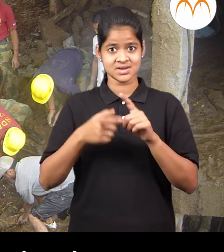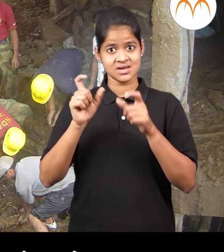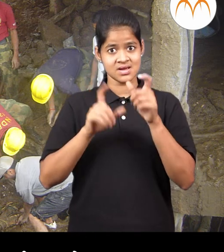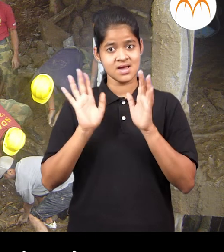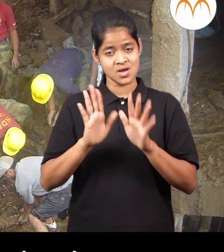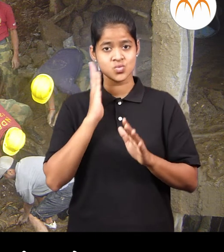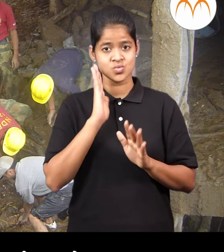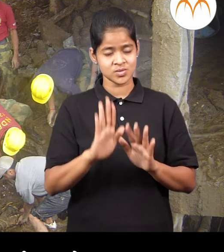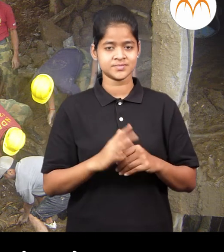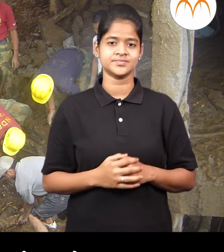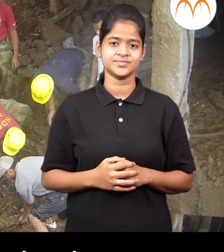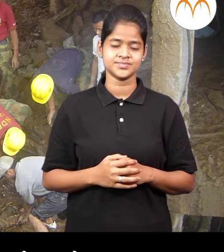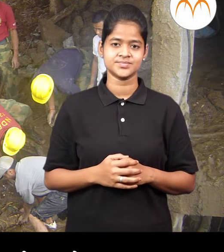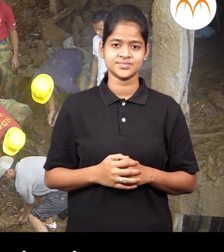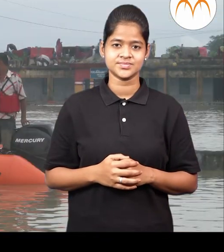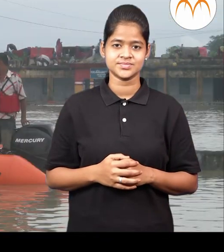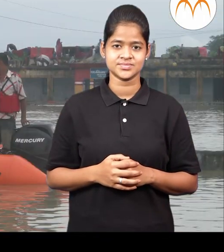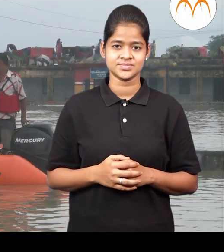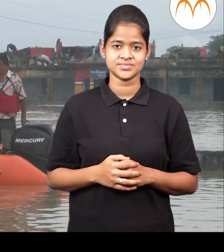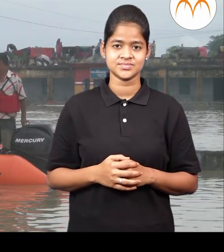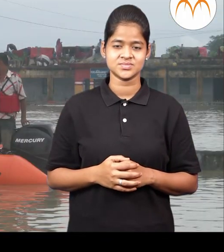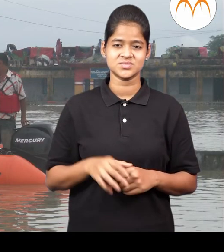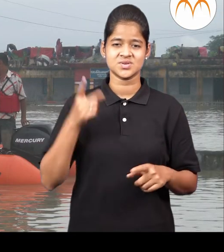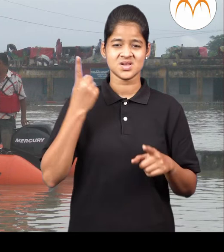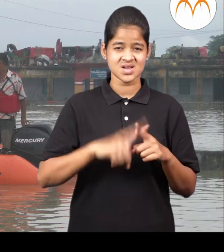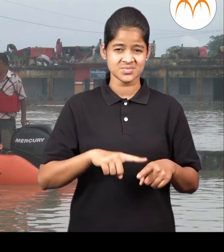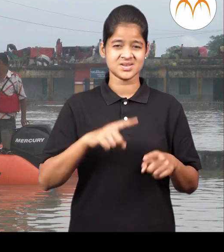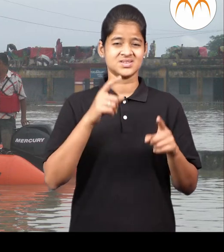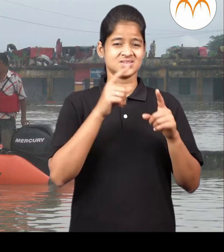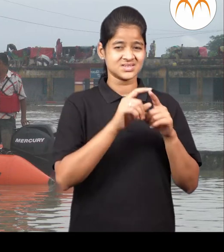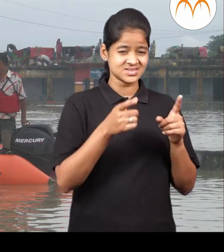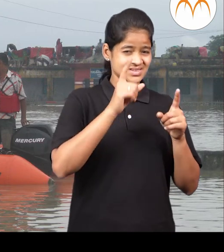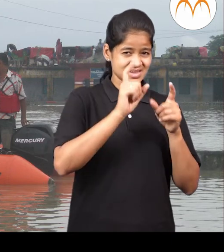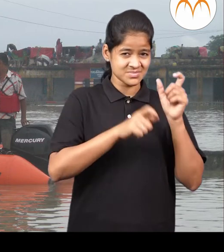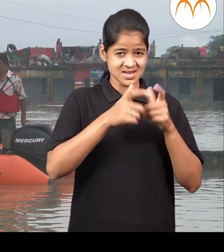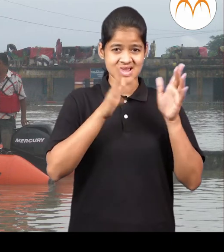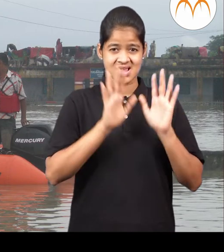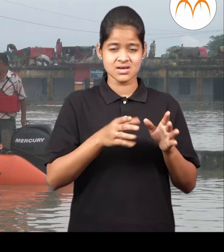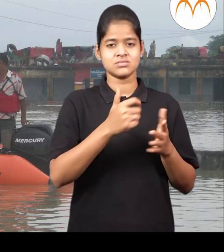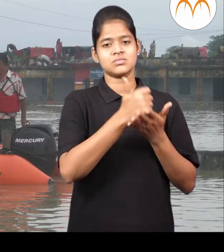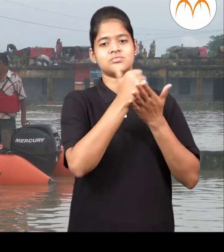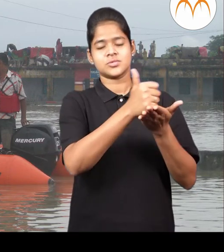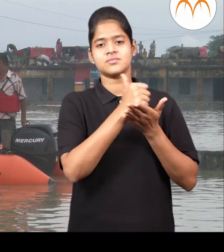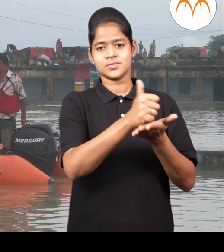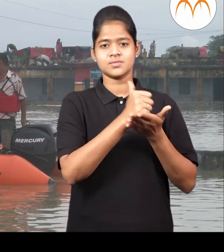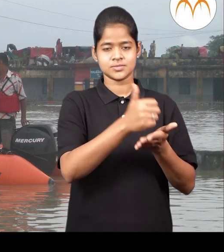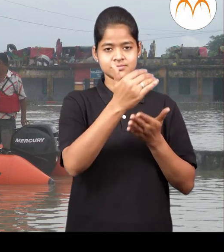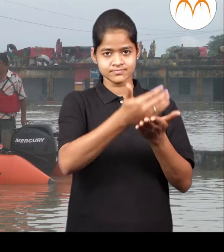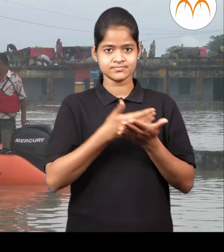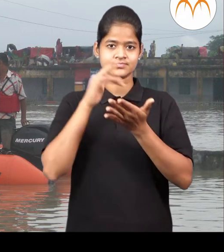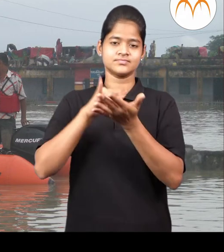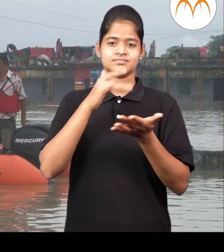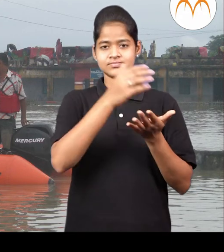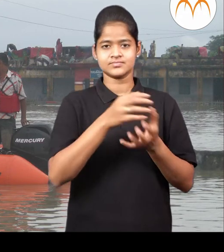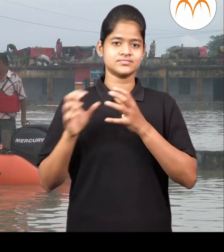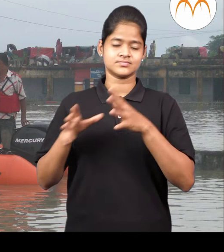सेवक वर गास्तो आपत्ती कालात ते नागरिकानना मदत करतात सुरक्षित